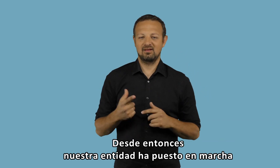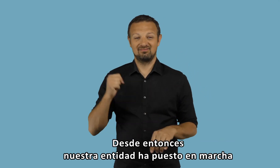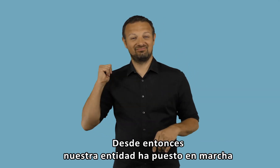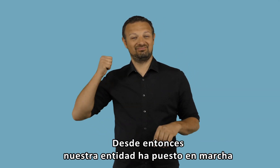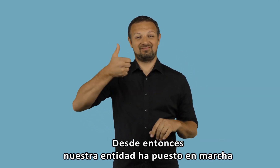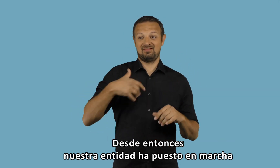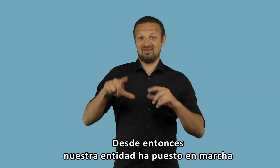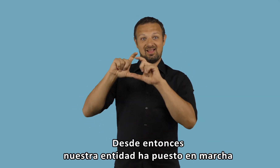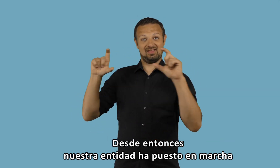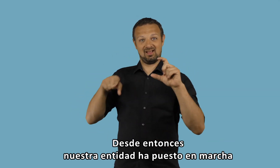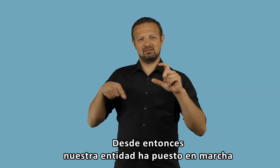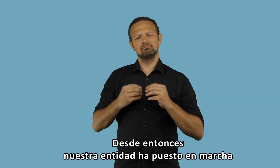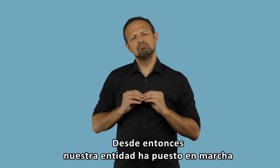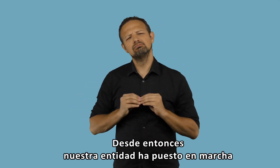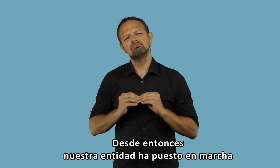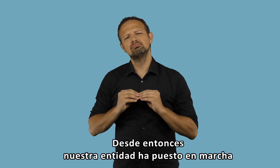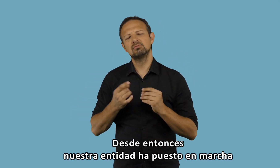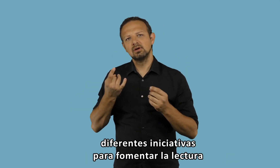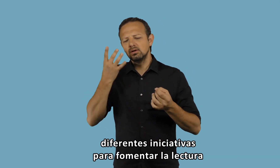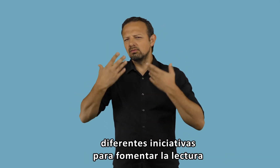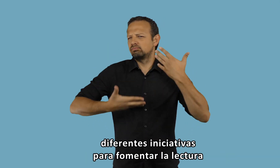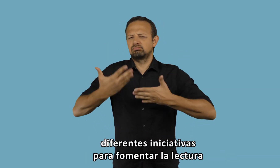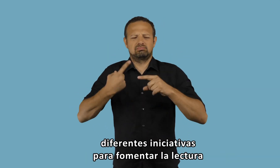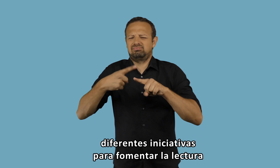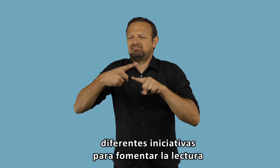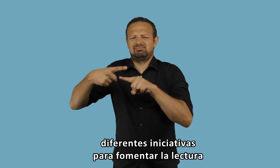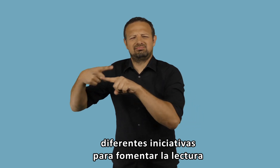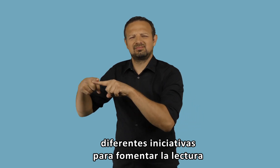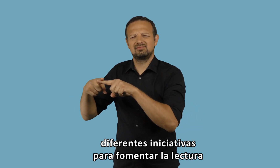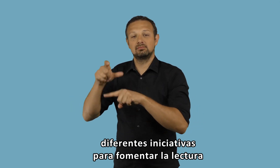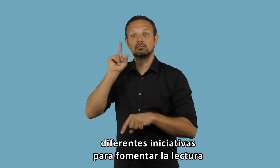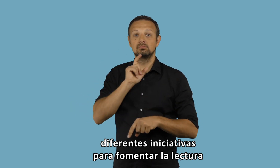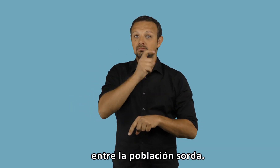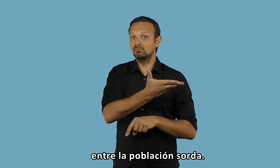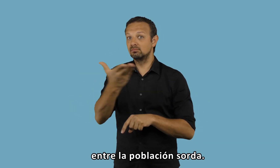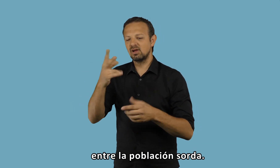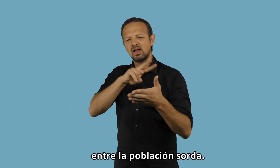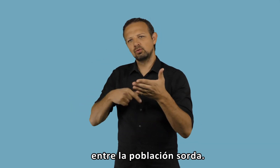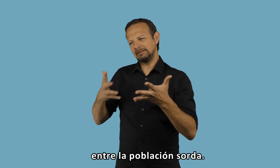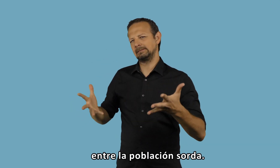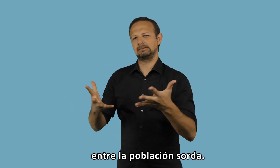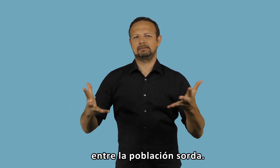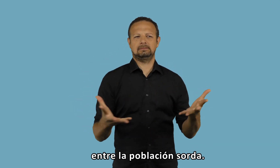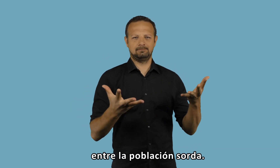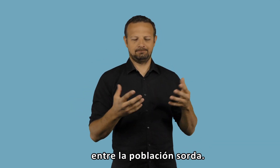Desde entonces nuestra entidad ha puesto en marcha diferentes iniciativas para fomentar la lectura entre la población sorda.